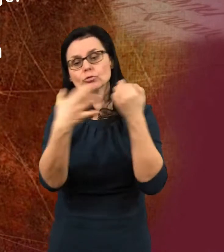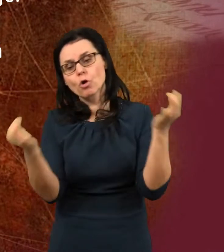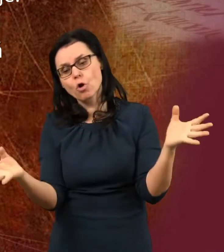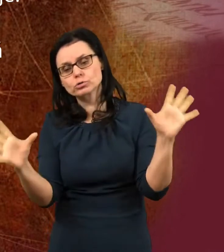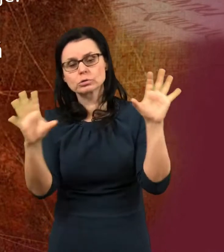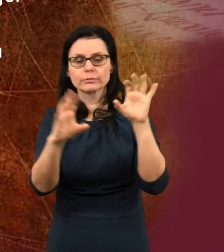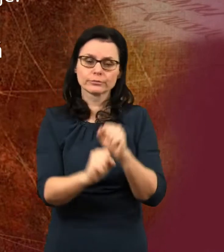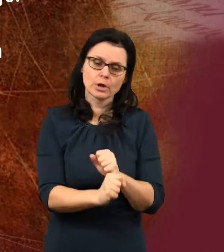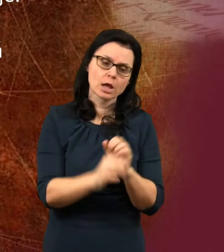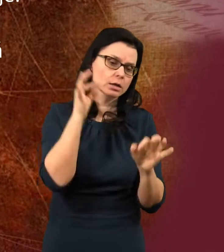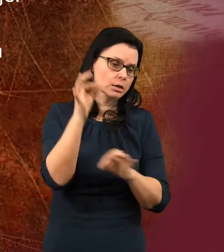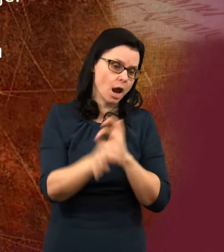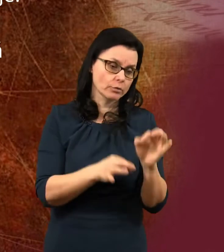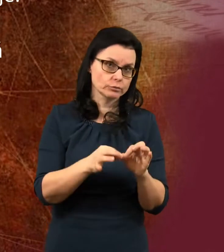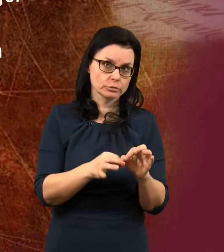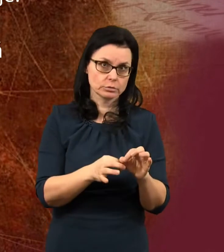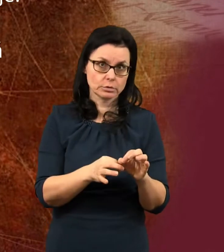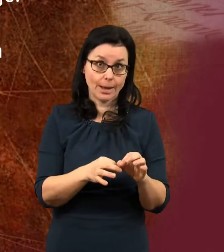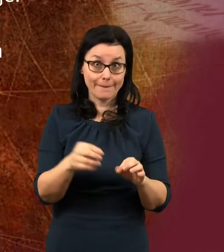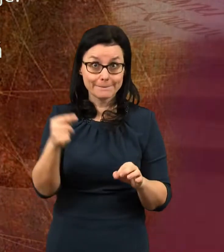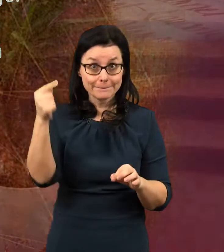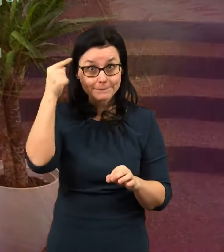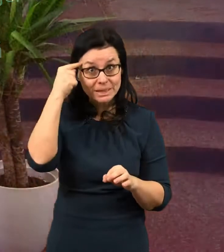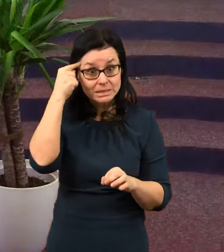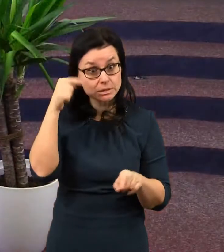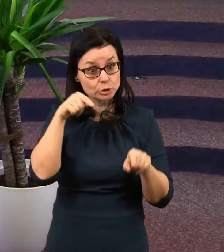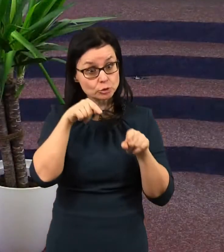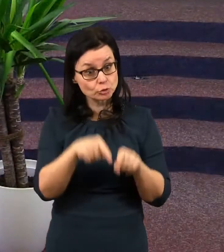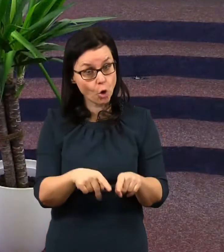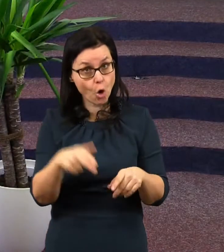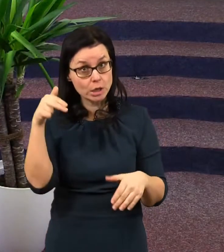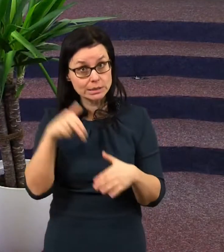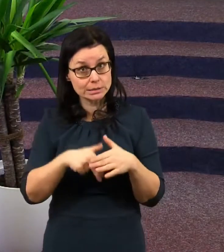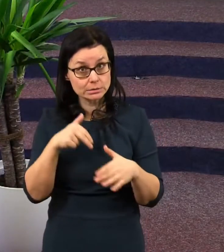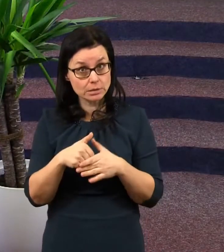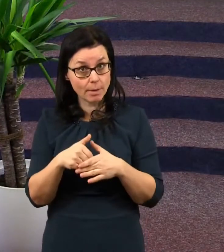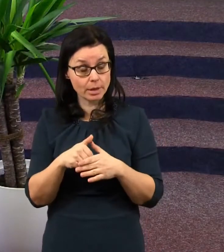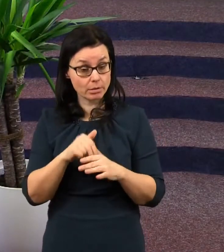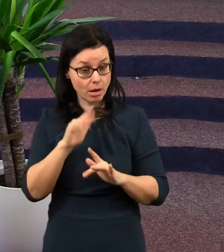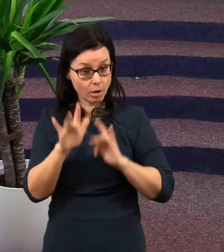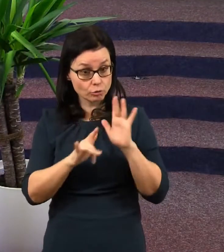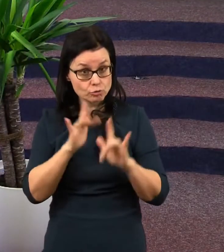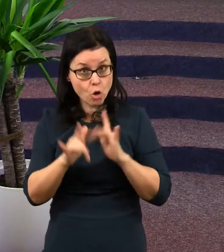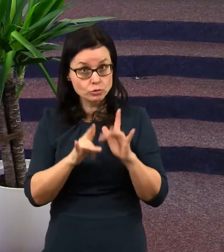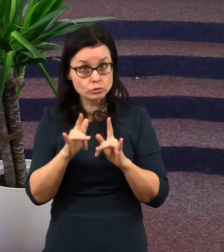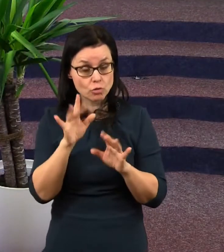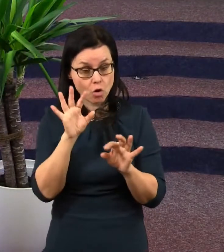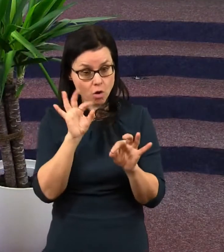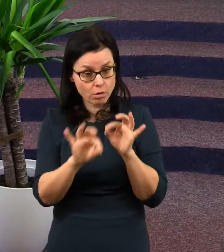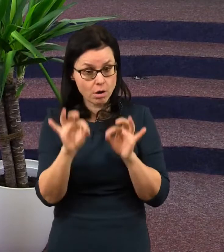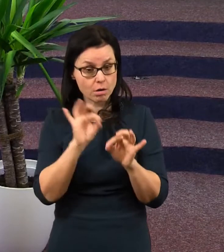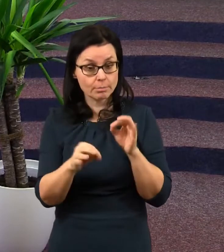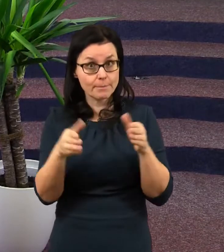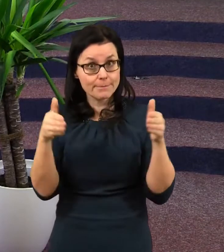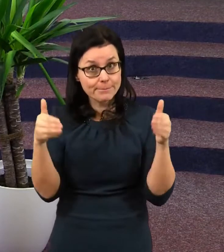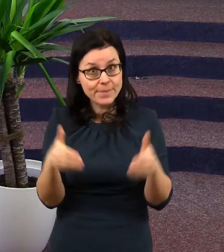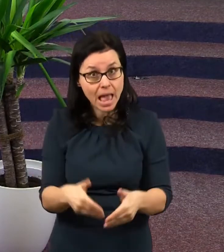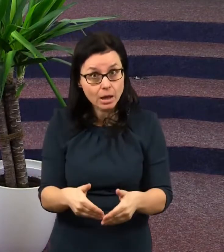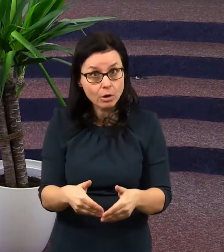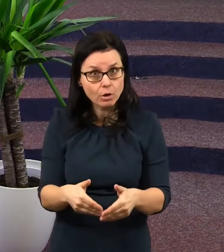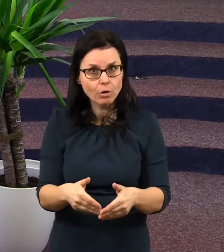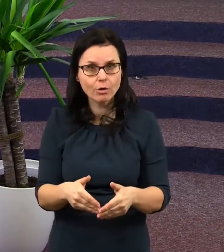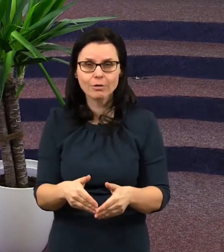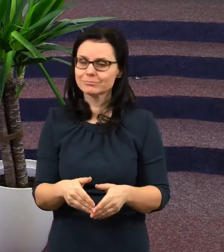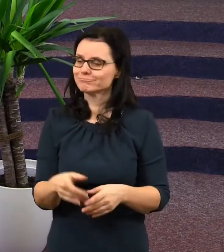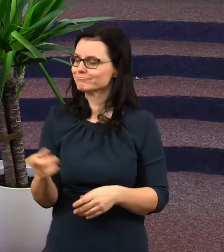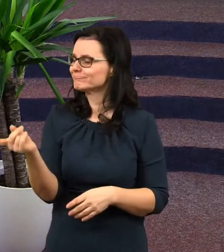toto znamená to na věky věků, že znamená to věčné peklo. Nikoliv. Je třeba